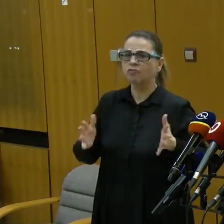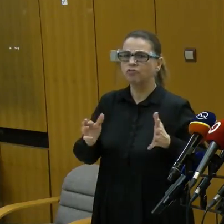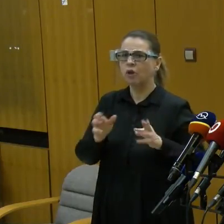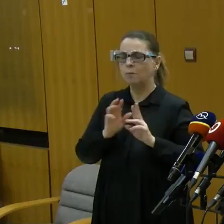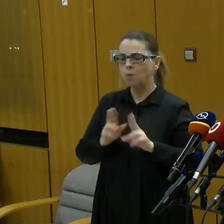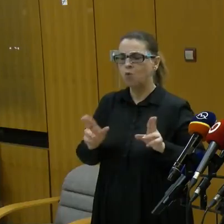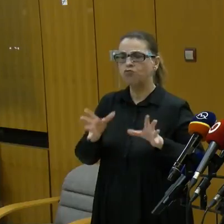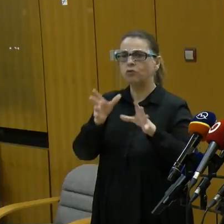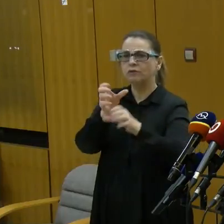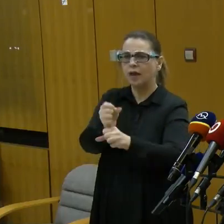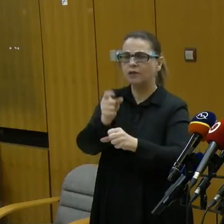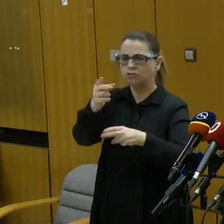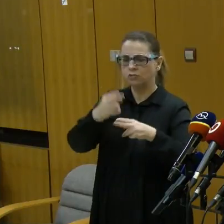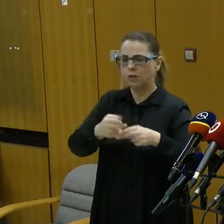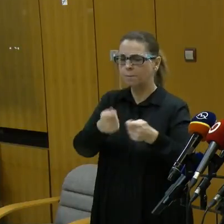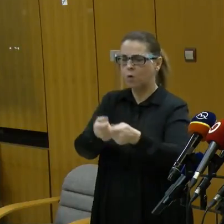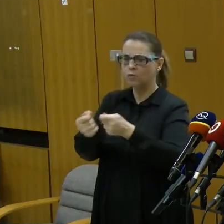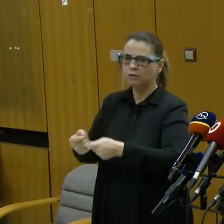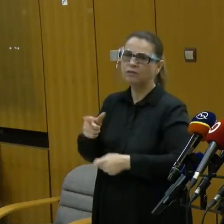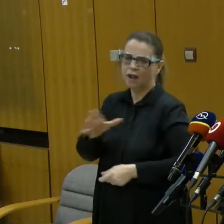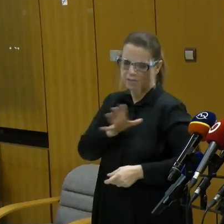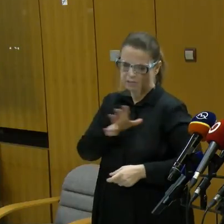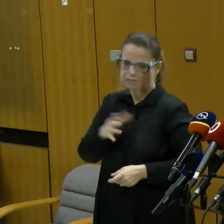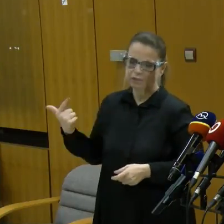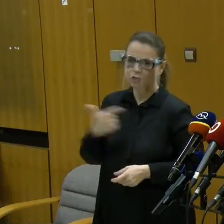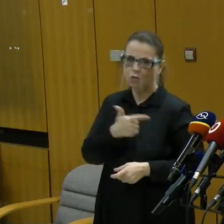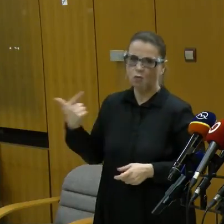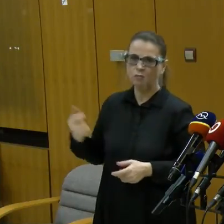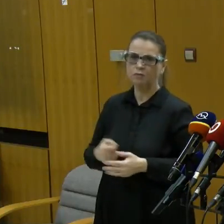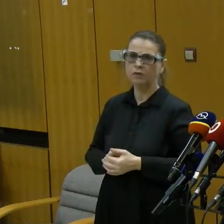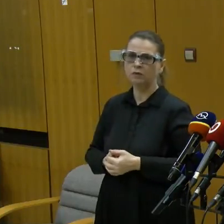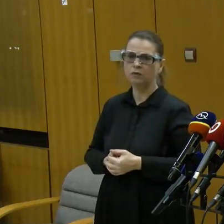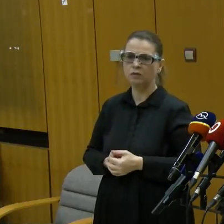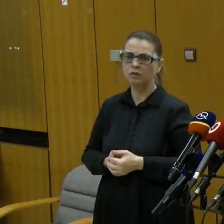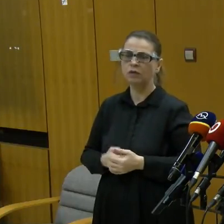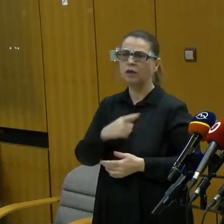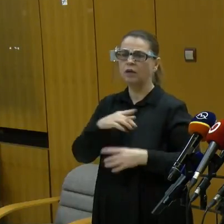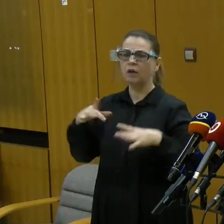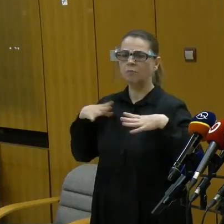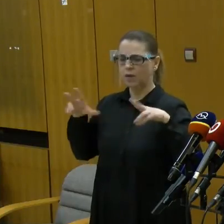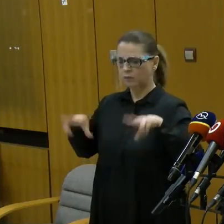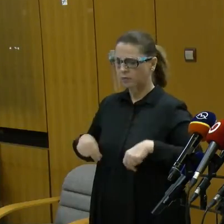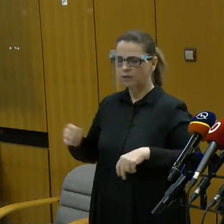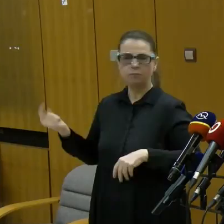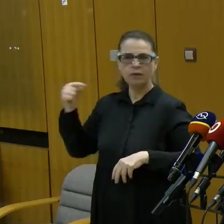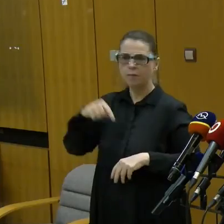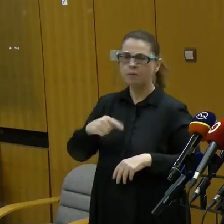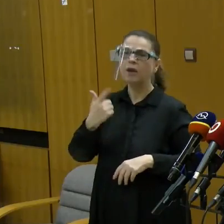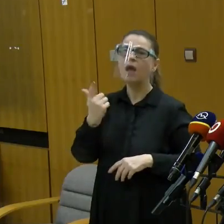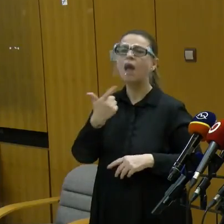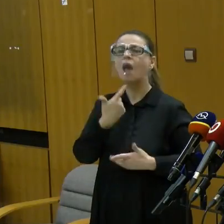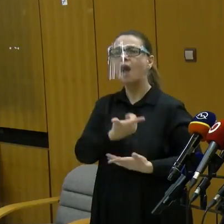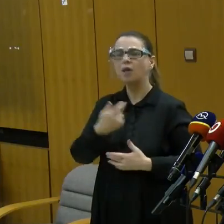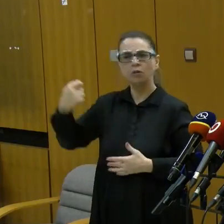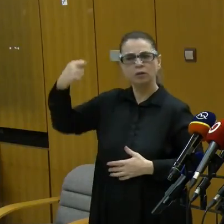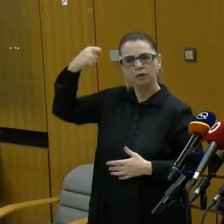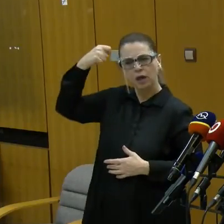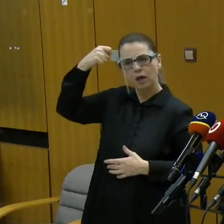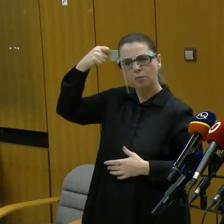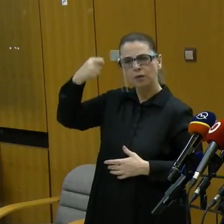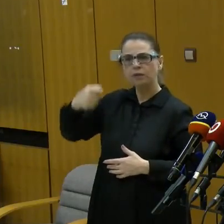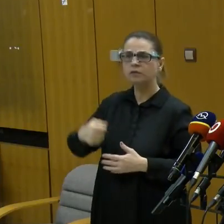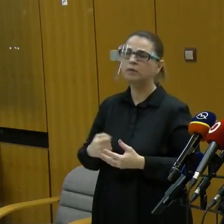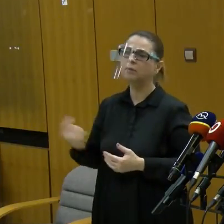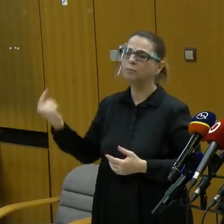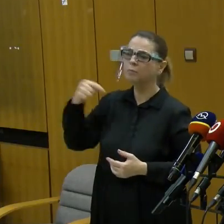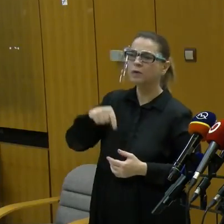Ale takisto to riziko môže byť pri jednom aj pri druhnom type testov. A môžete nám povedať, keďže pán premiér neprišiel z útla akou predstavu alebo nápadom, keď si môžem o